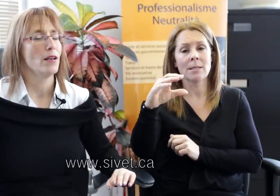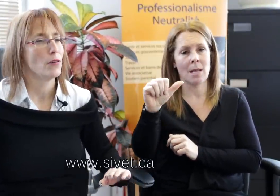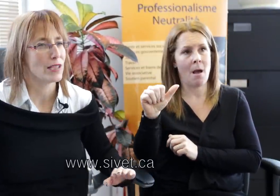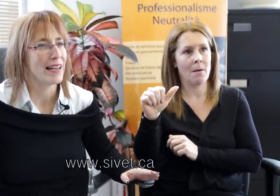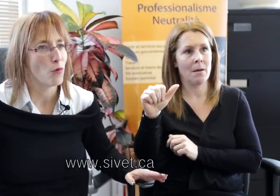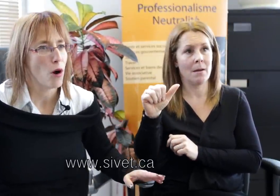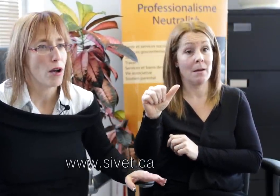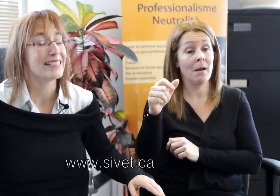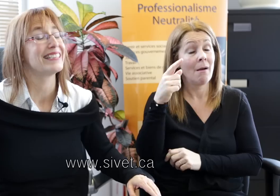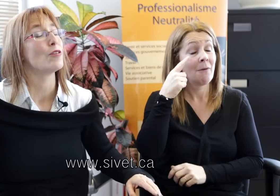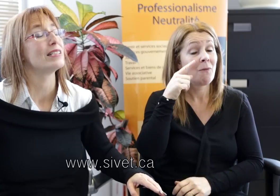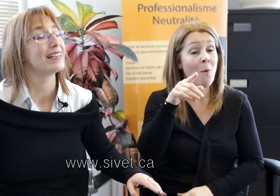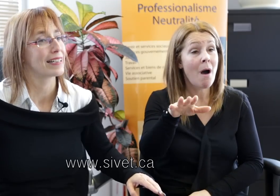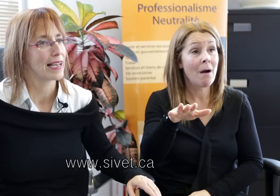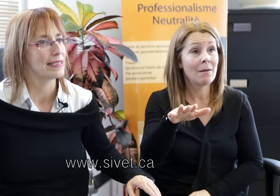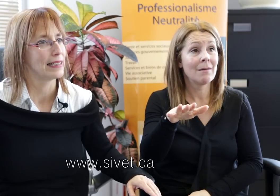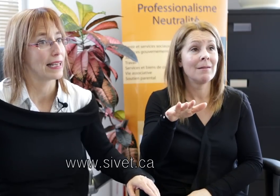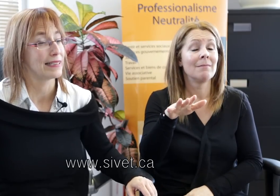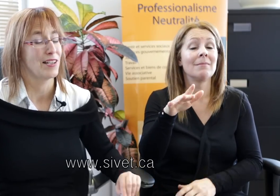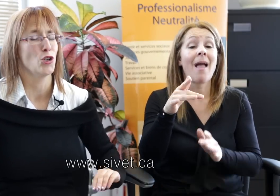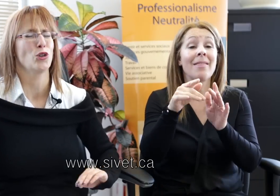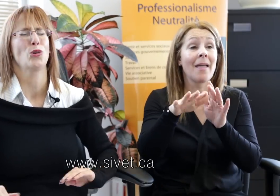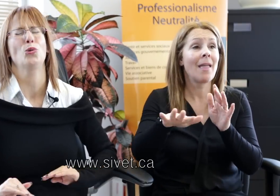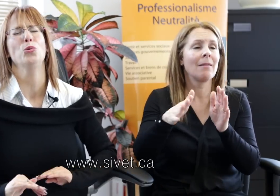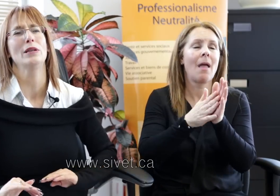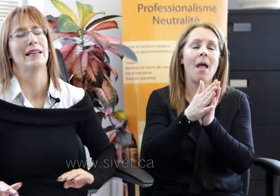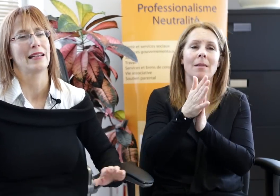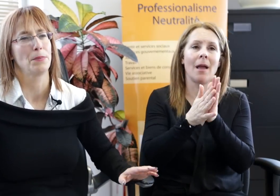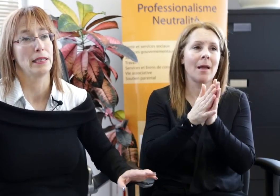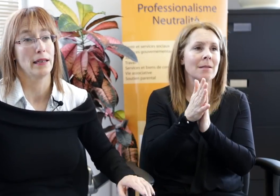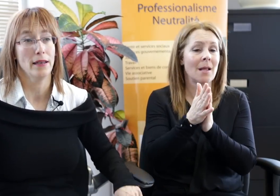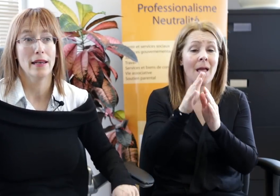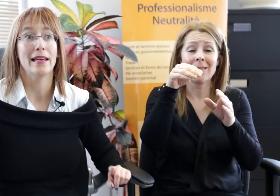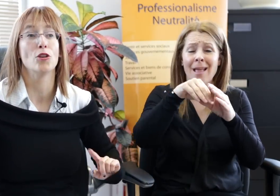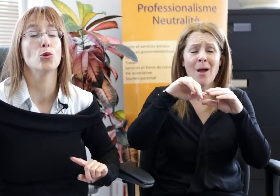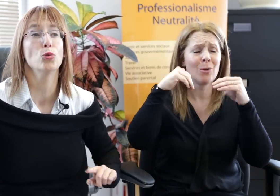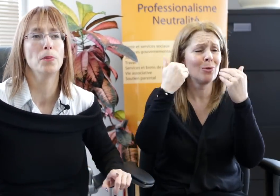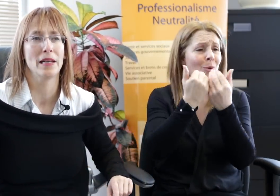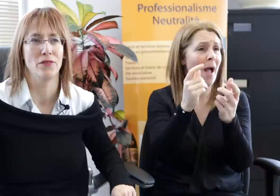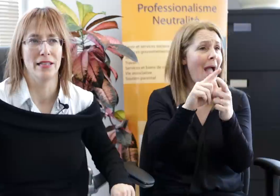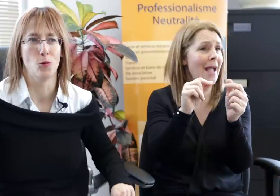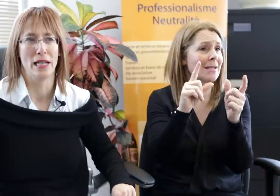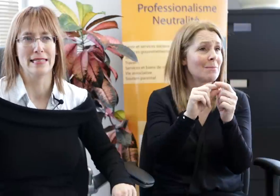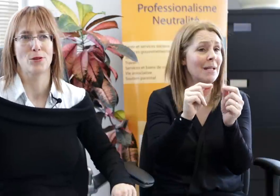Vous allez voir, c'est un site très intéressant. Il y a tout expliqué et il y a tout plein de vidéos à l'issue.